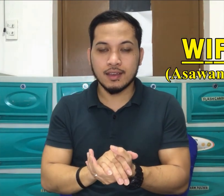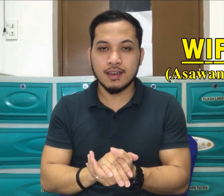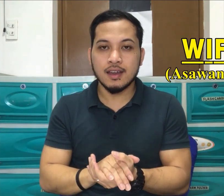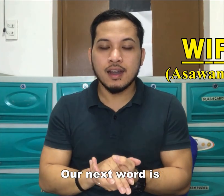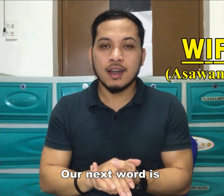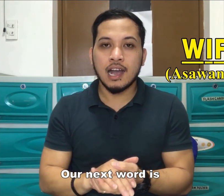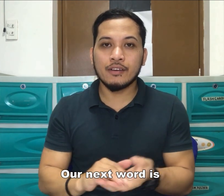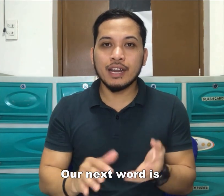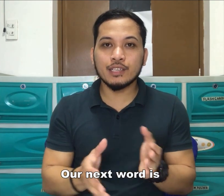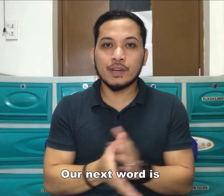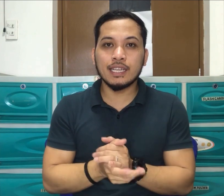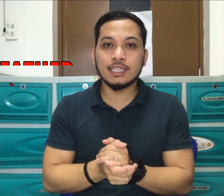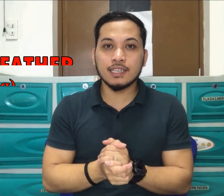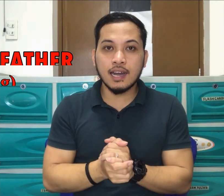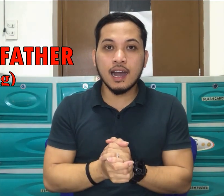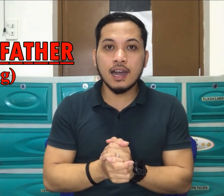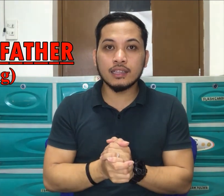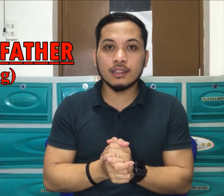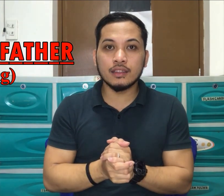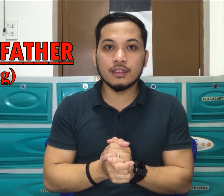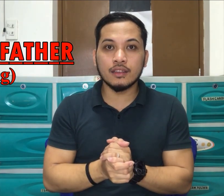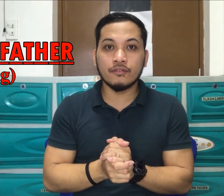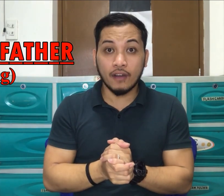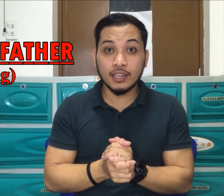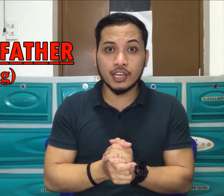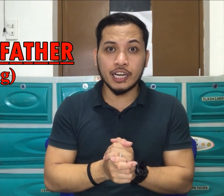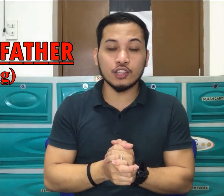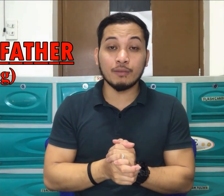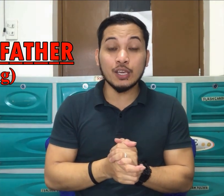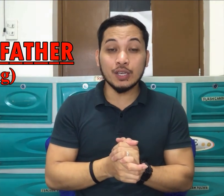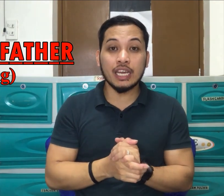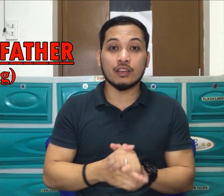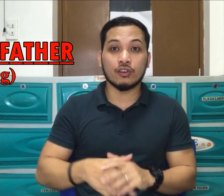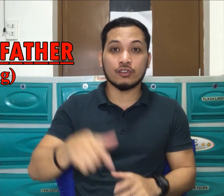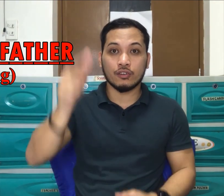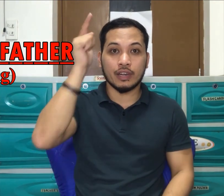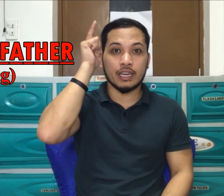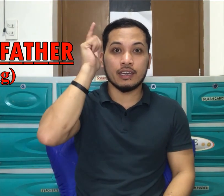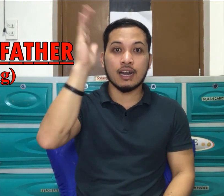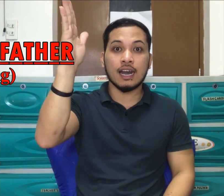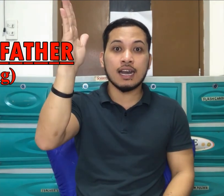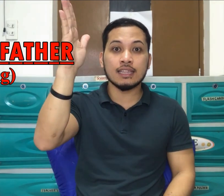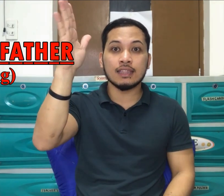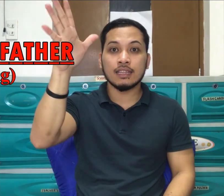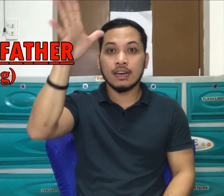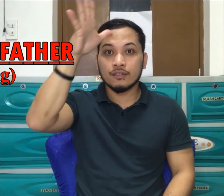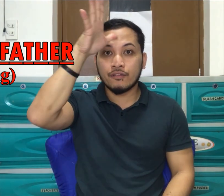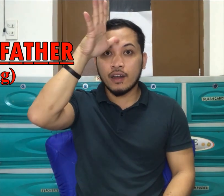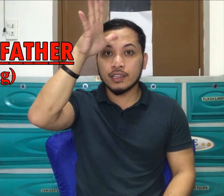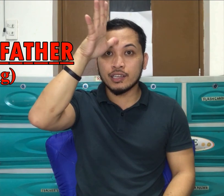Our next word is god. Father. Ito ba yung ninong? Okay. God. Father.